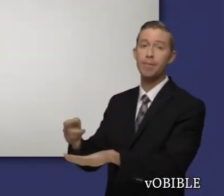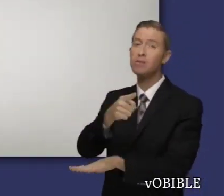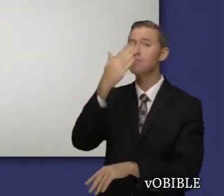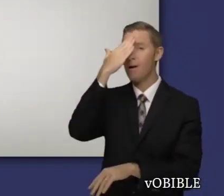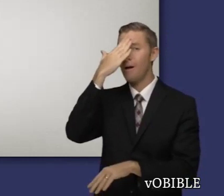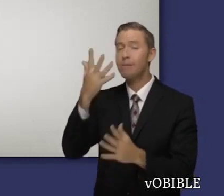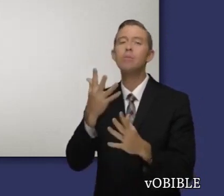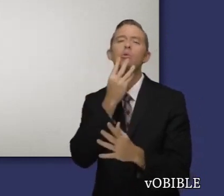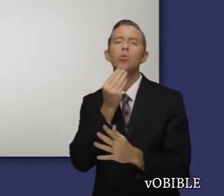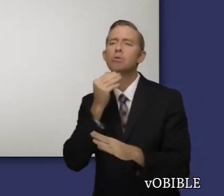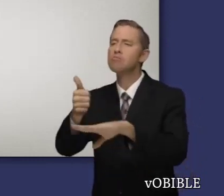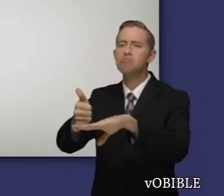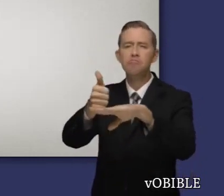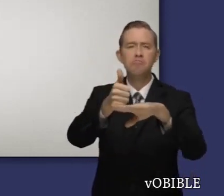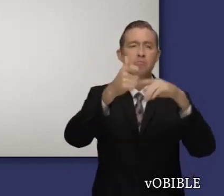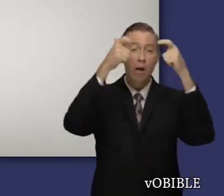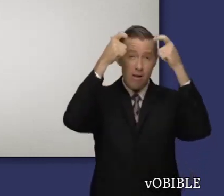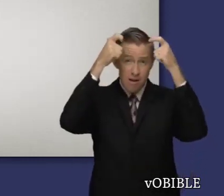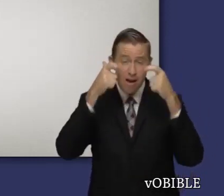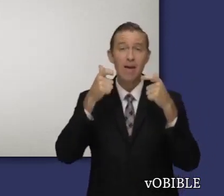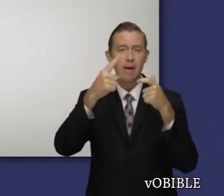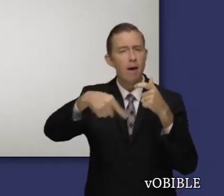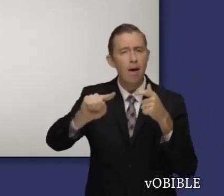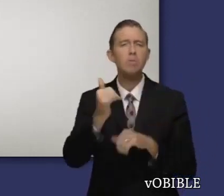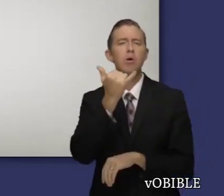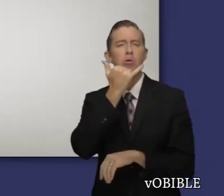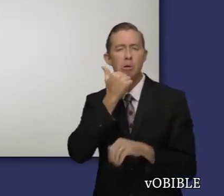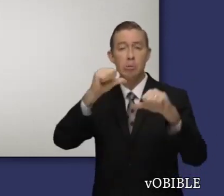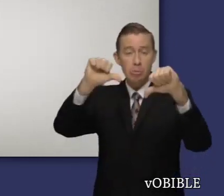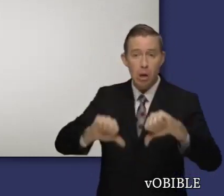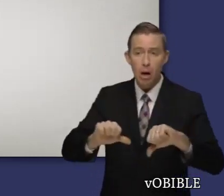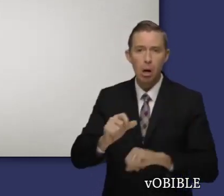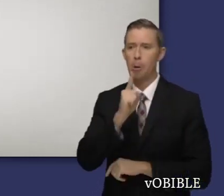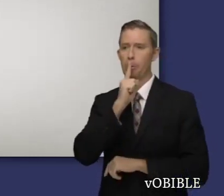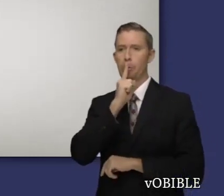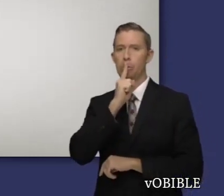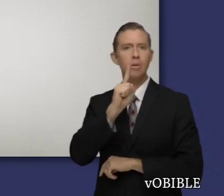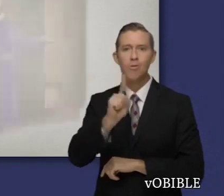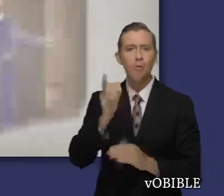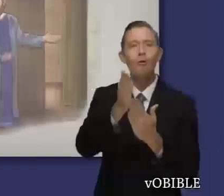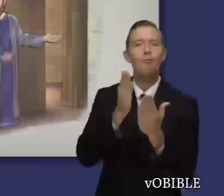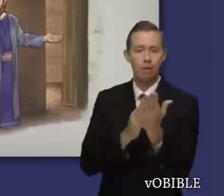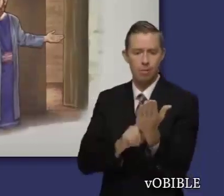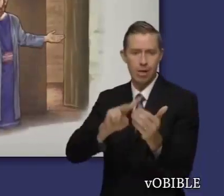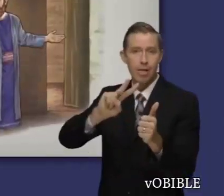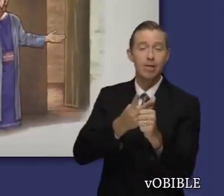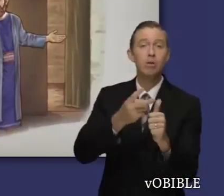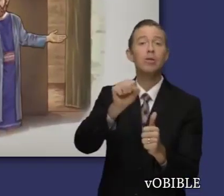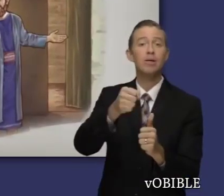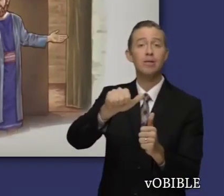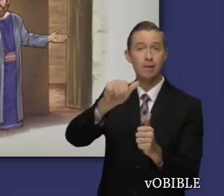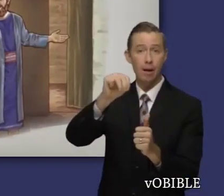¿Lo sabía? Segundo de Samuel es un excelente ejemplo de la sinceridad que caracteriza a la Biblia. Describe